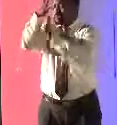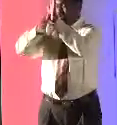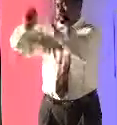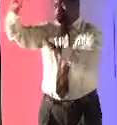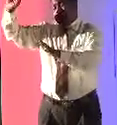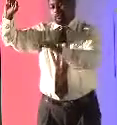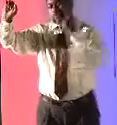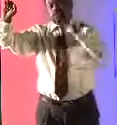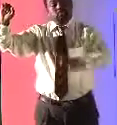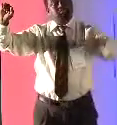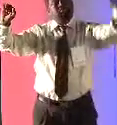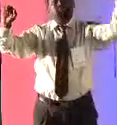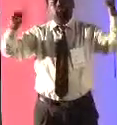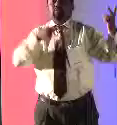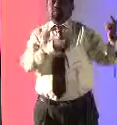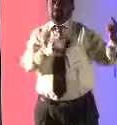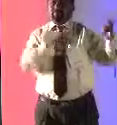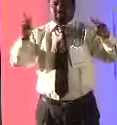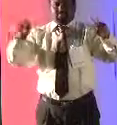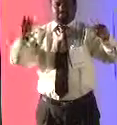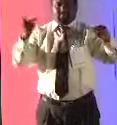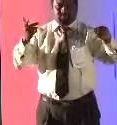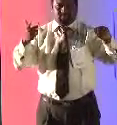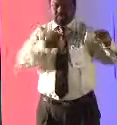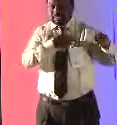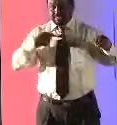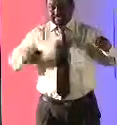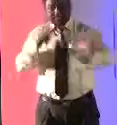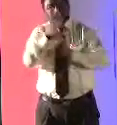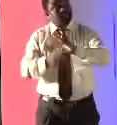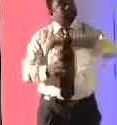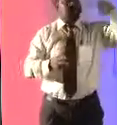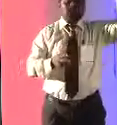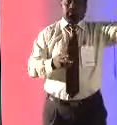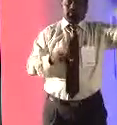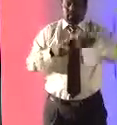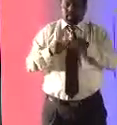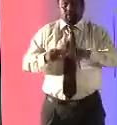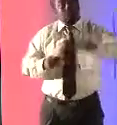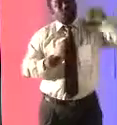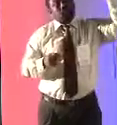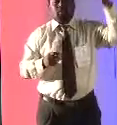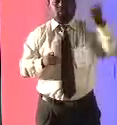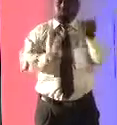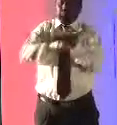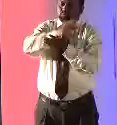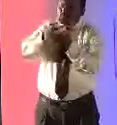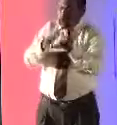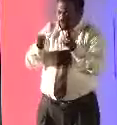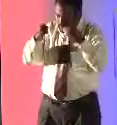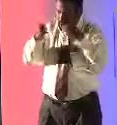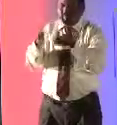العملكية العملكية مختلف من العملكة العملكية وهذا لذلك، سنظر أن نحن نتقدم